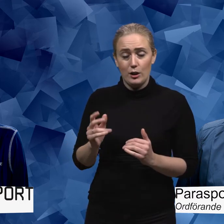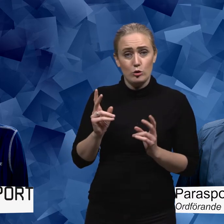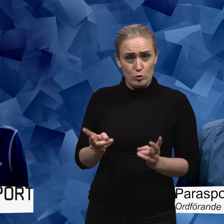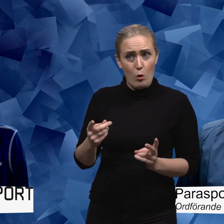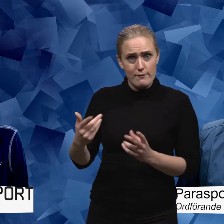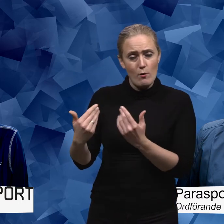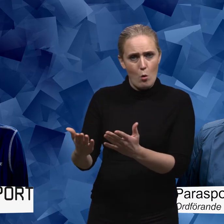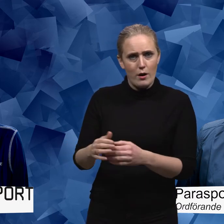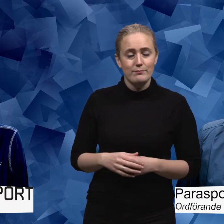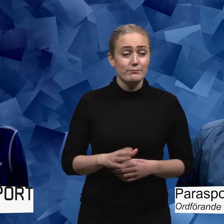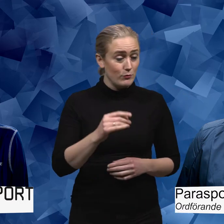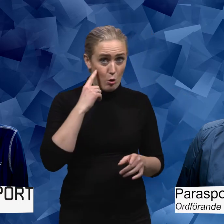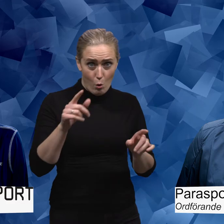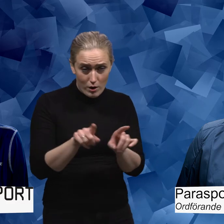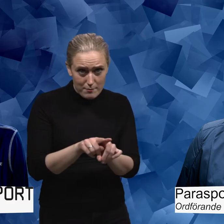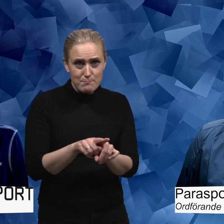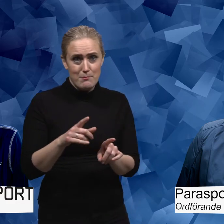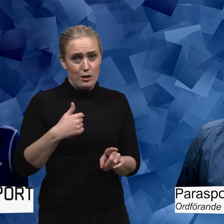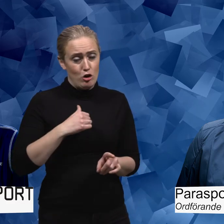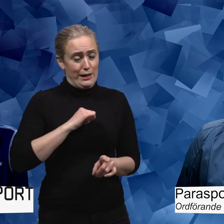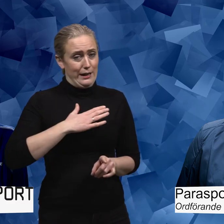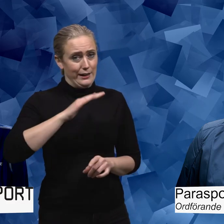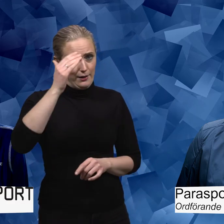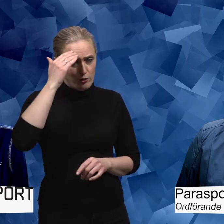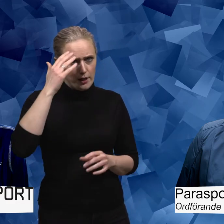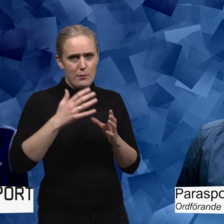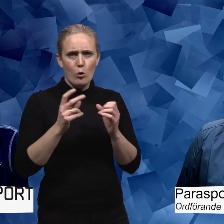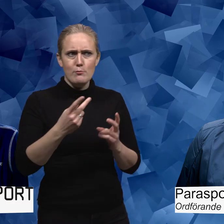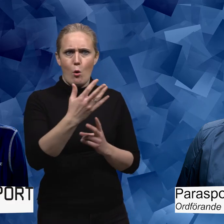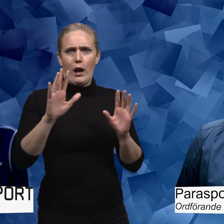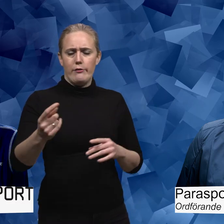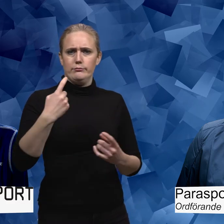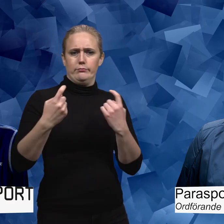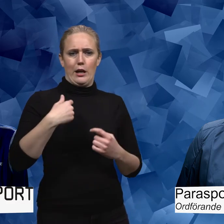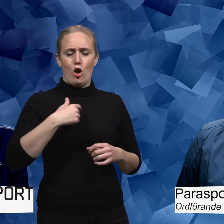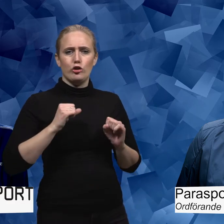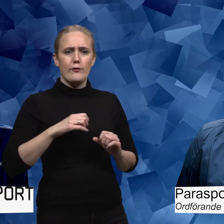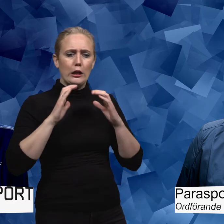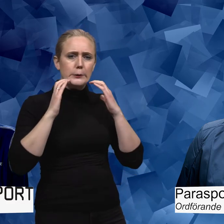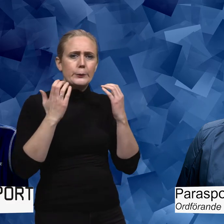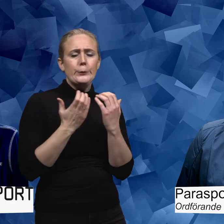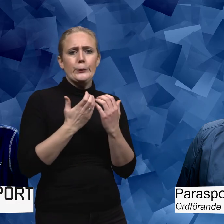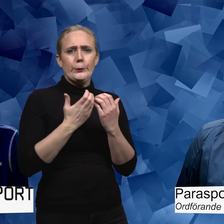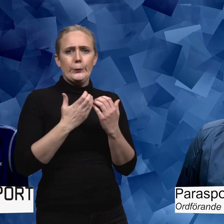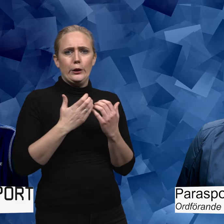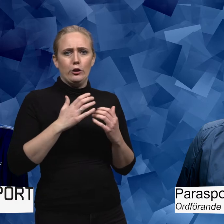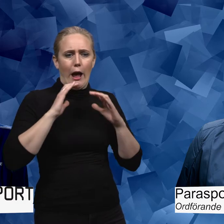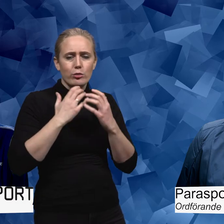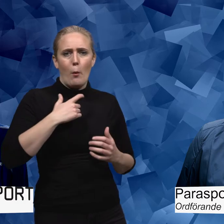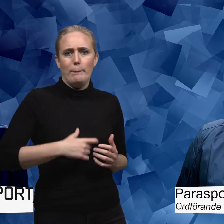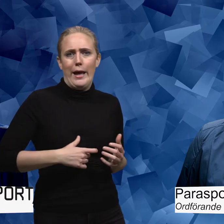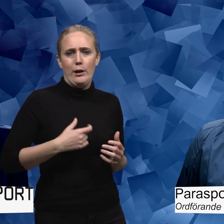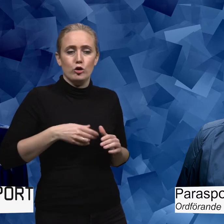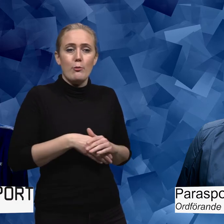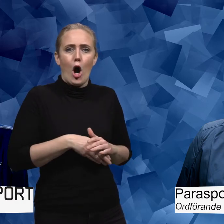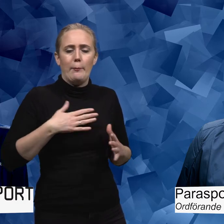dig helt och jag har även personligen samma erfarenhet att jag har fått höra väldigt mycket att jag ska vara rädd om mig och spara på mig. När det egentligen